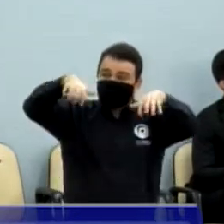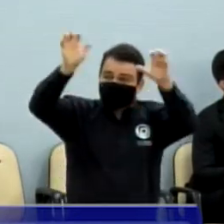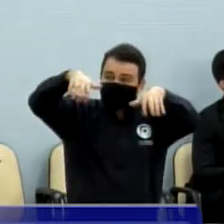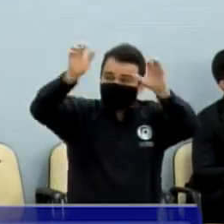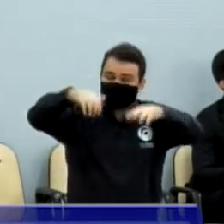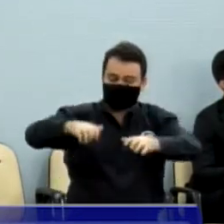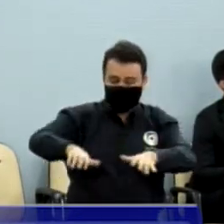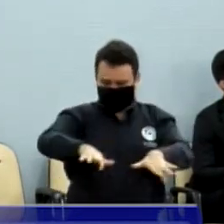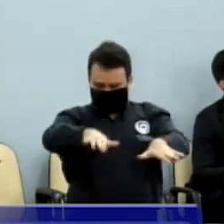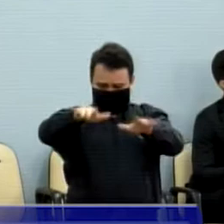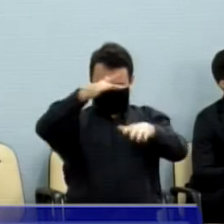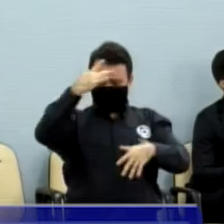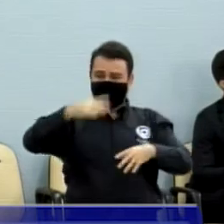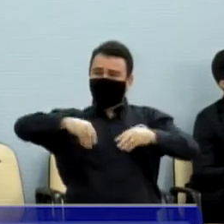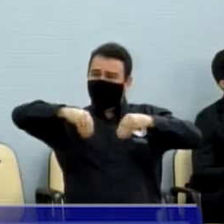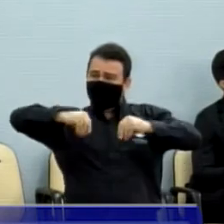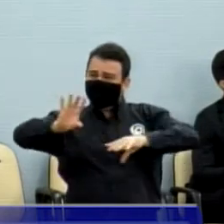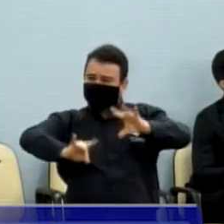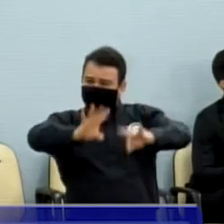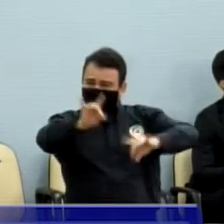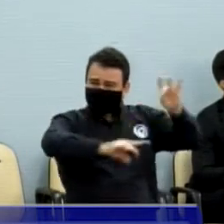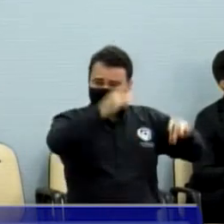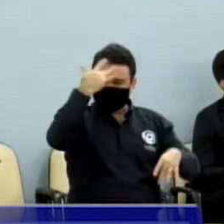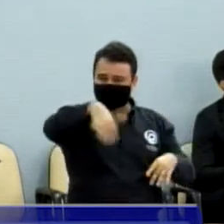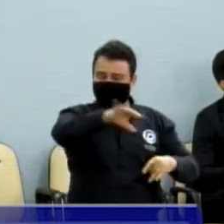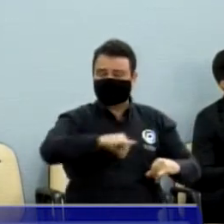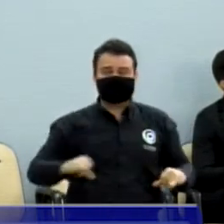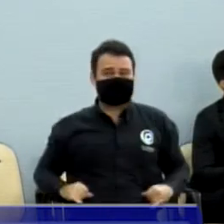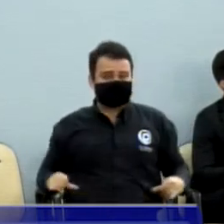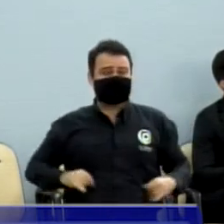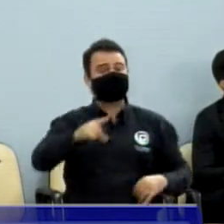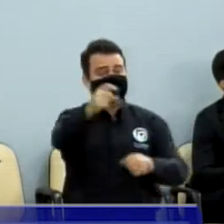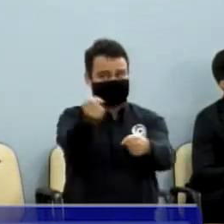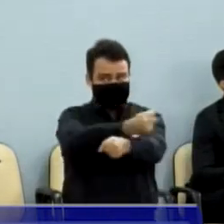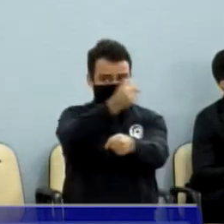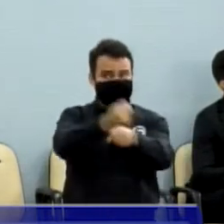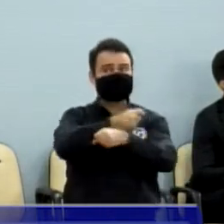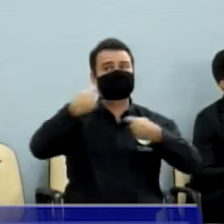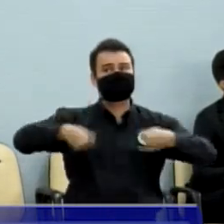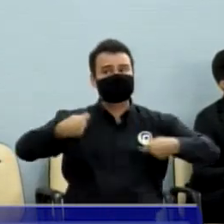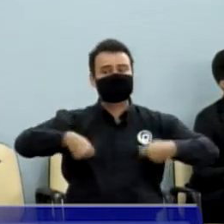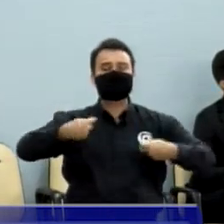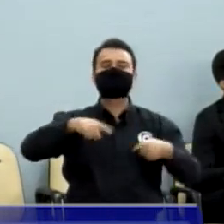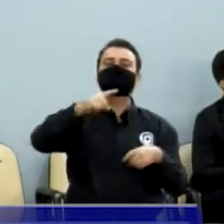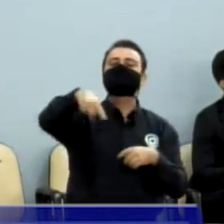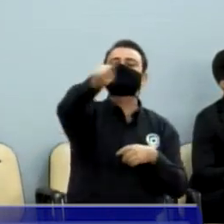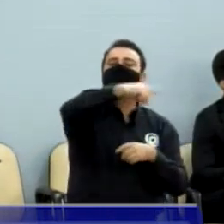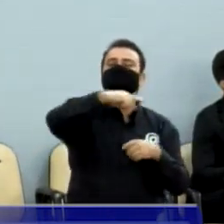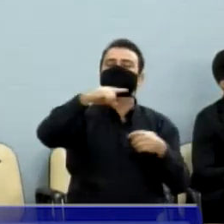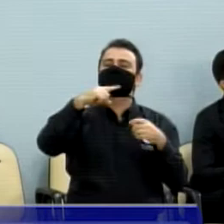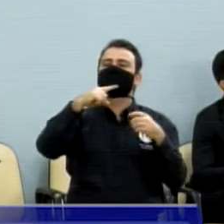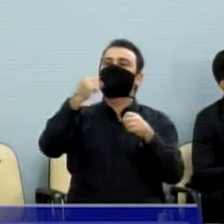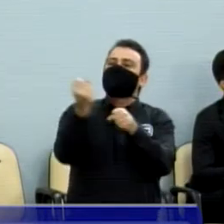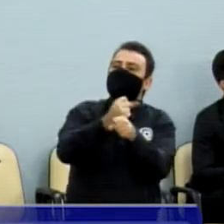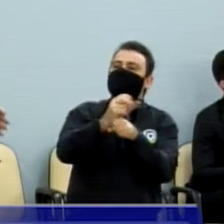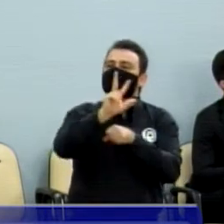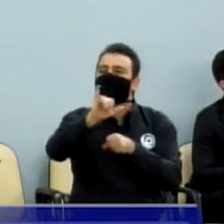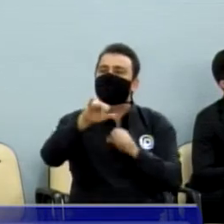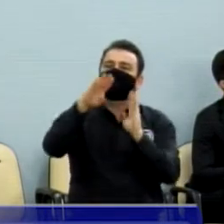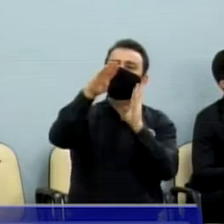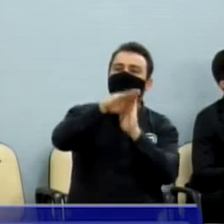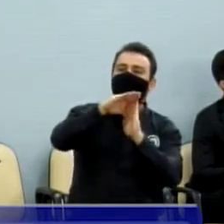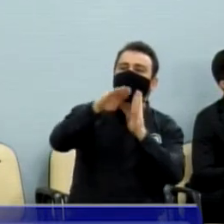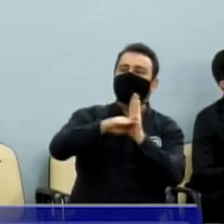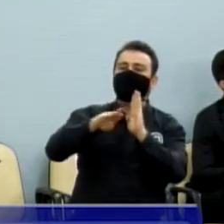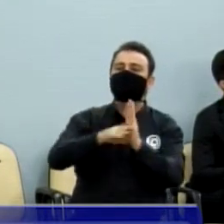e precisa ser feito esse serviço. Então, no cronograma das obras, pedia prioridade para o bairro, antes mesmo